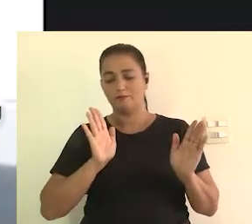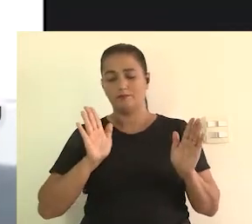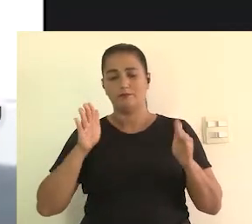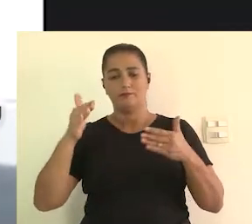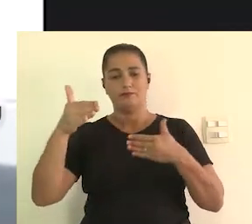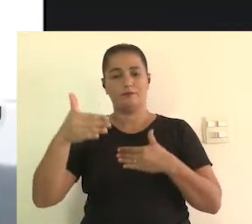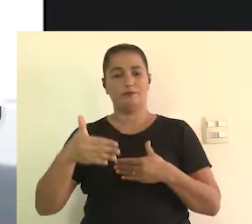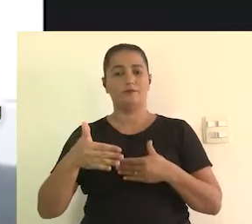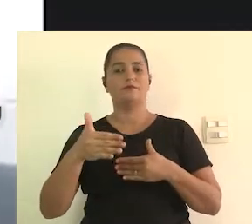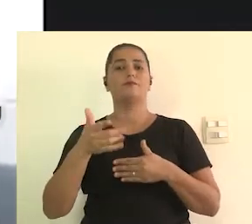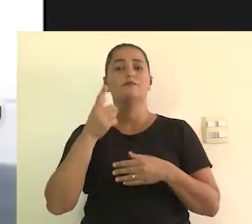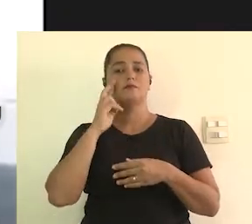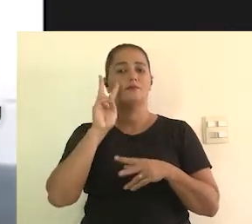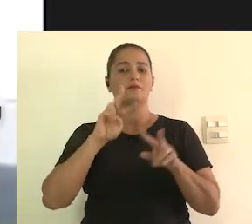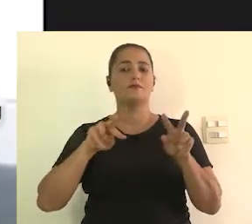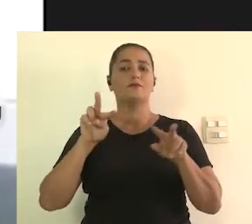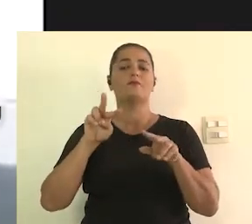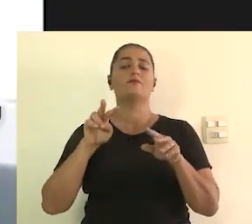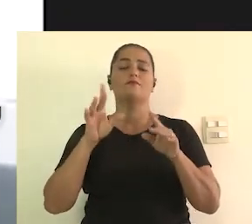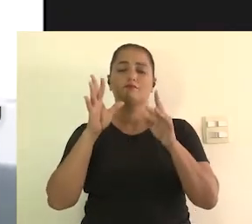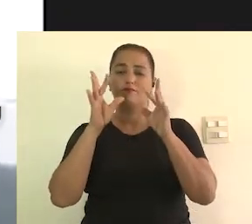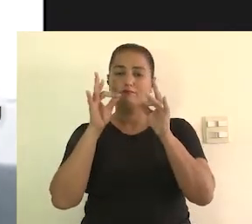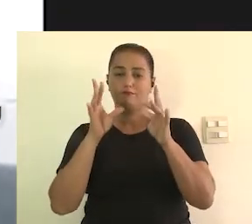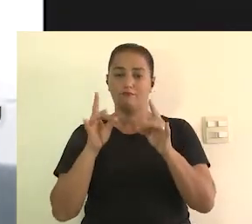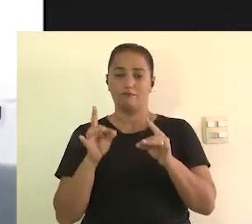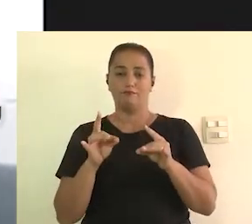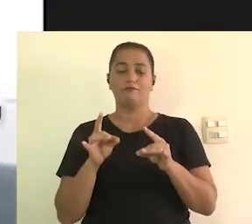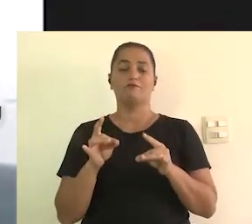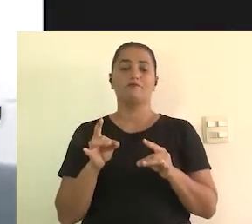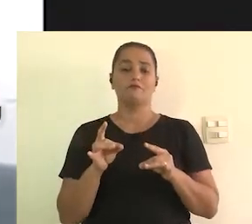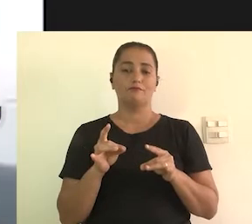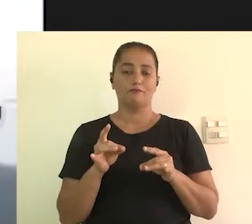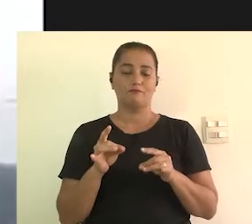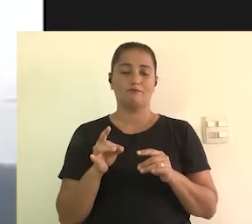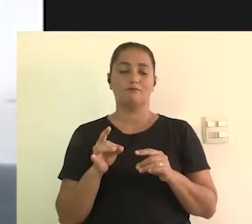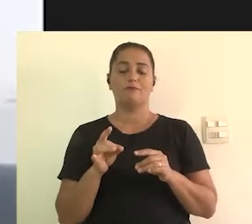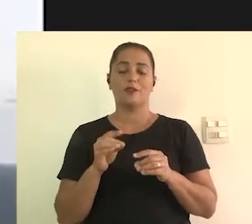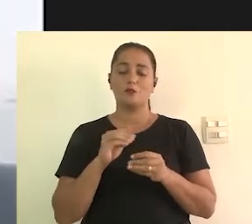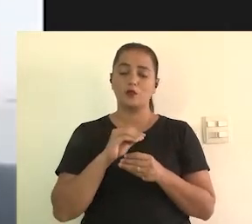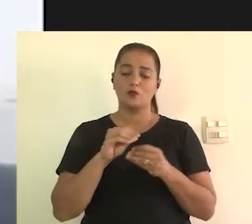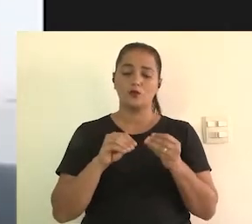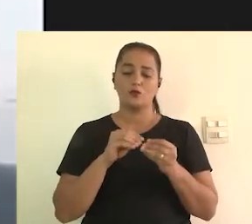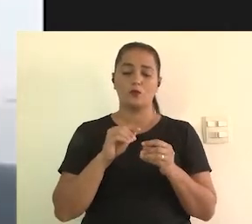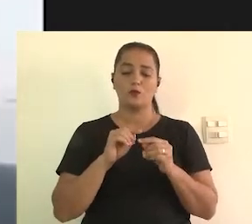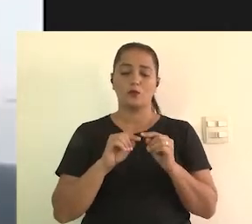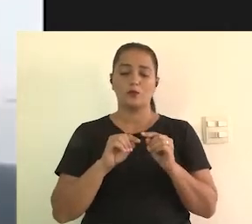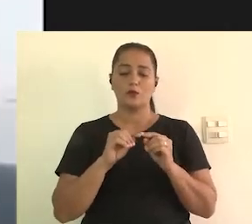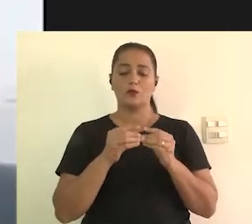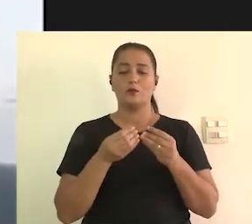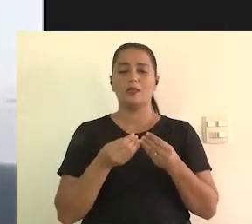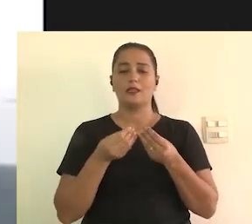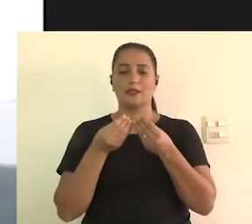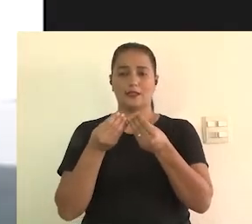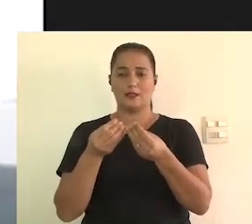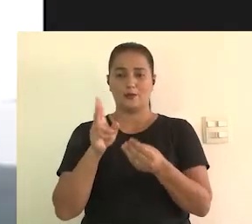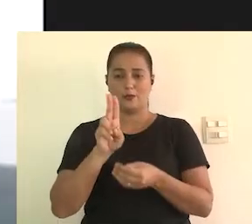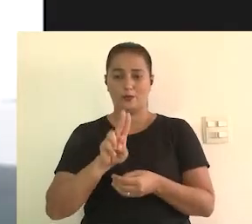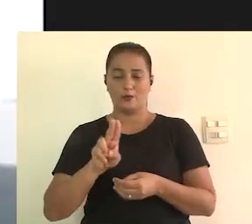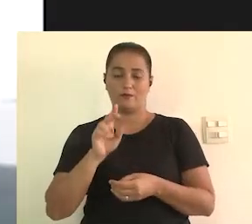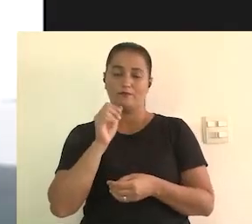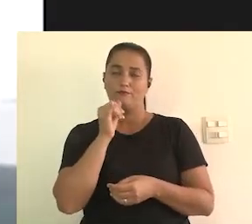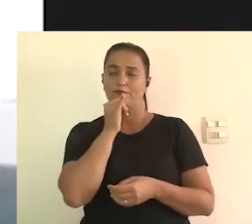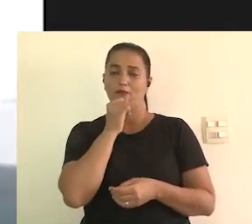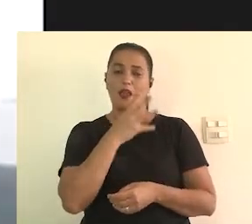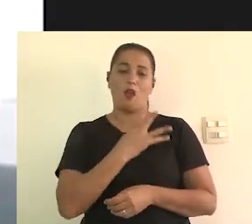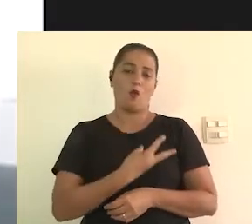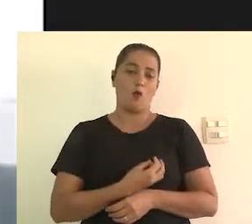audiovisual, ele entra em estúdio e grava essa narração, e essa narração vai ser mixada com o produto para